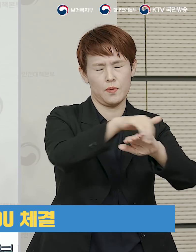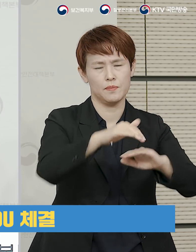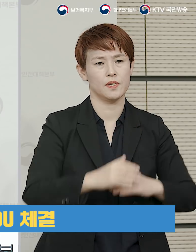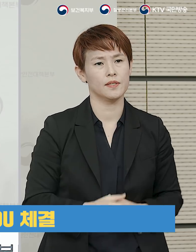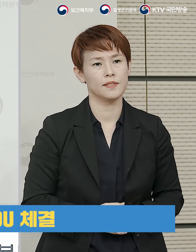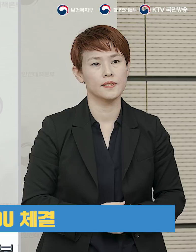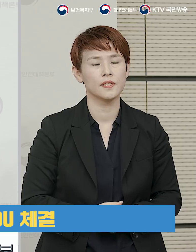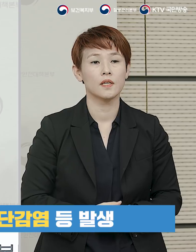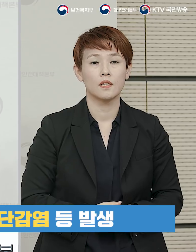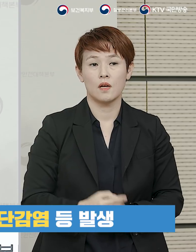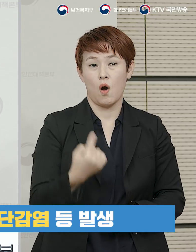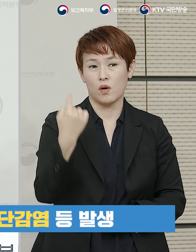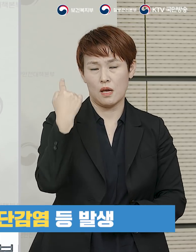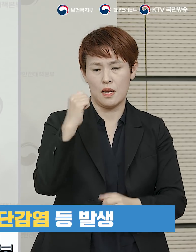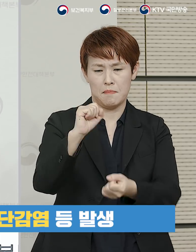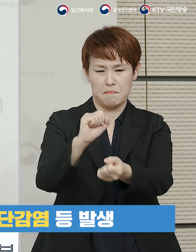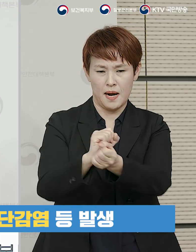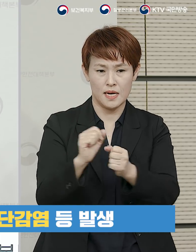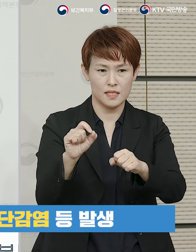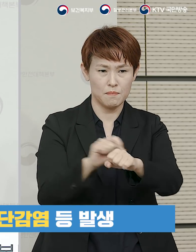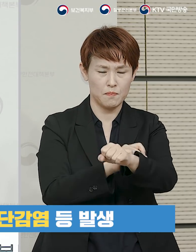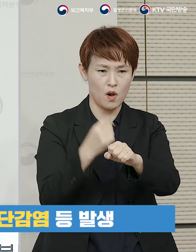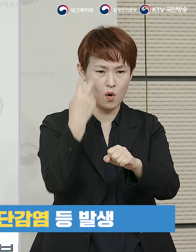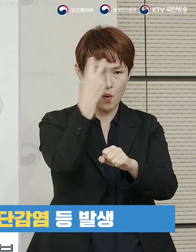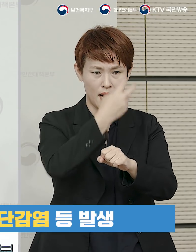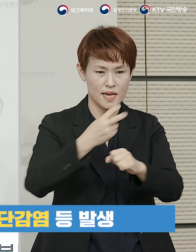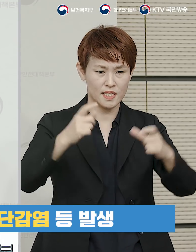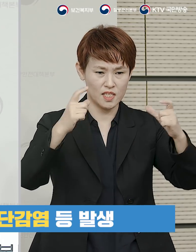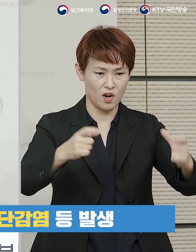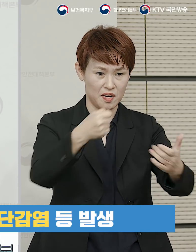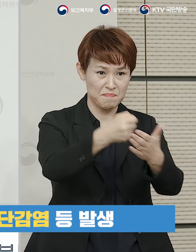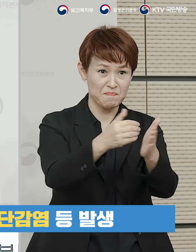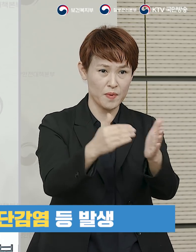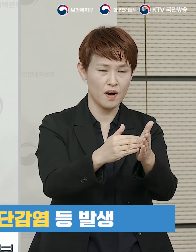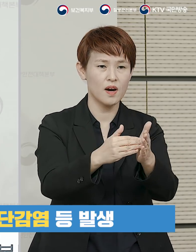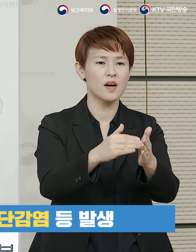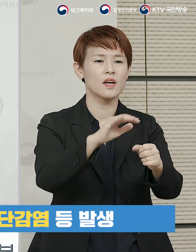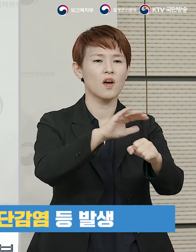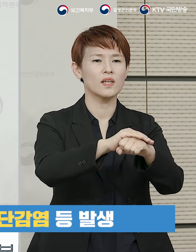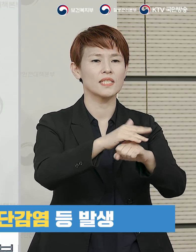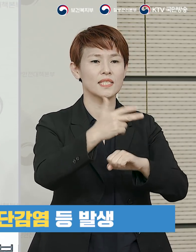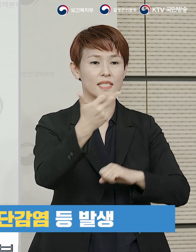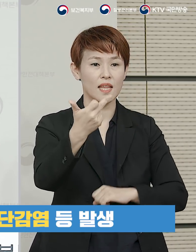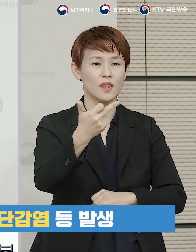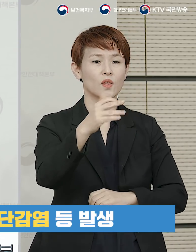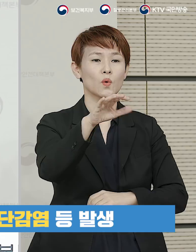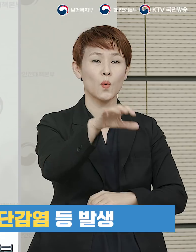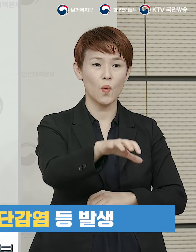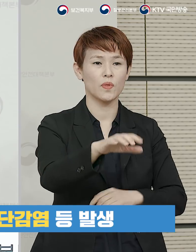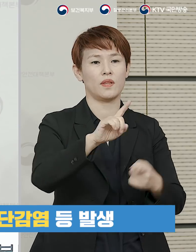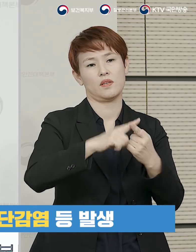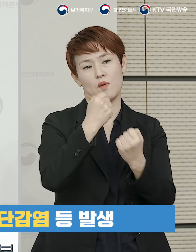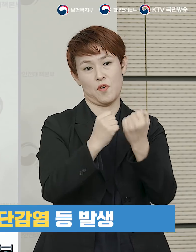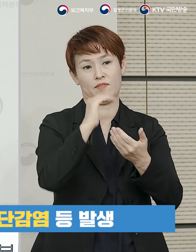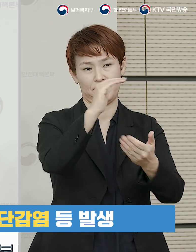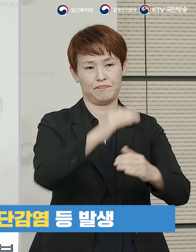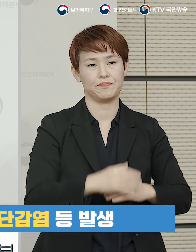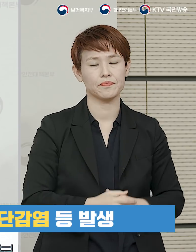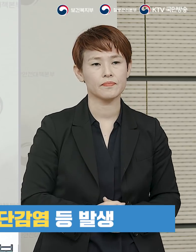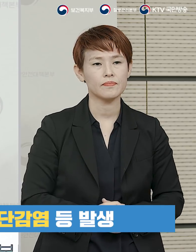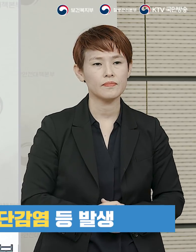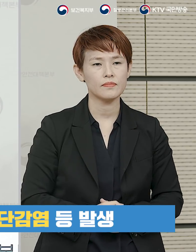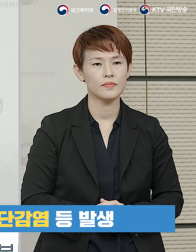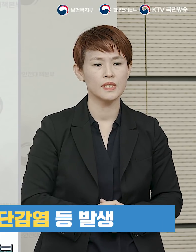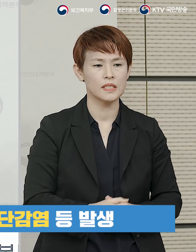어제 감염병 특별관리지역으로 추가 지정된 경북 경산시의 상황을 설명드리겠습니다